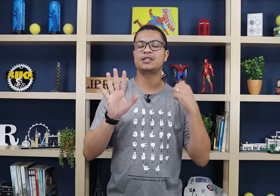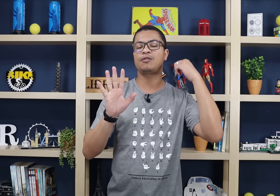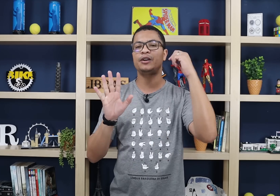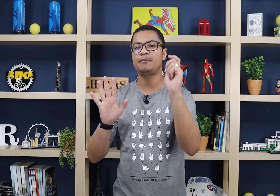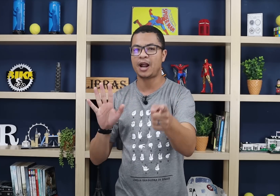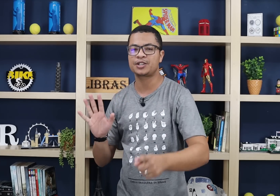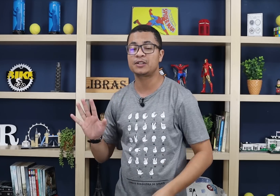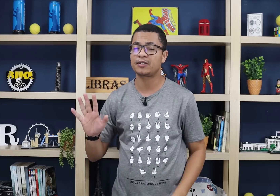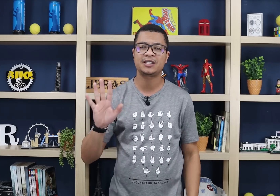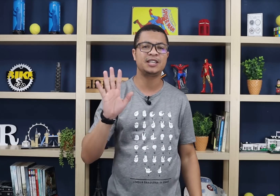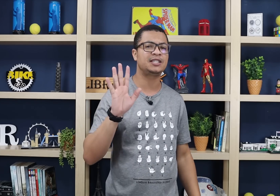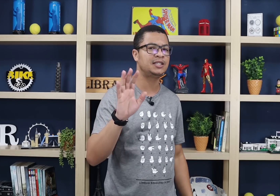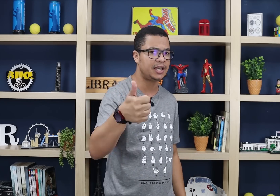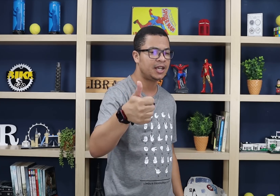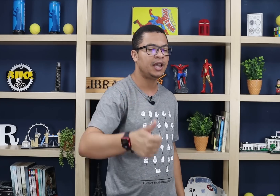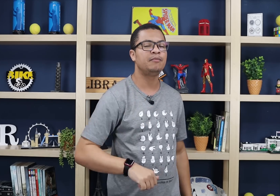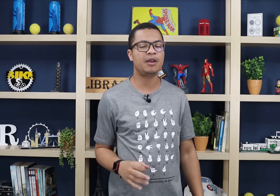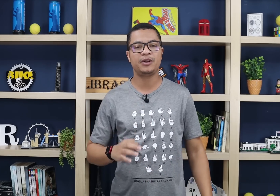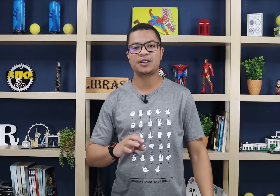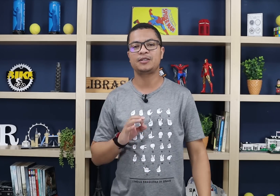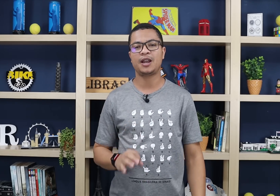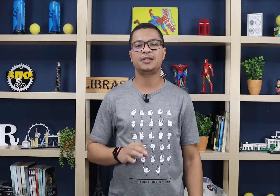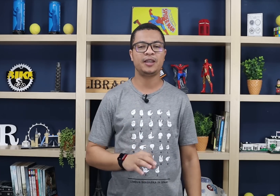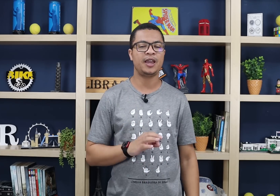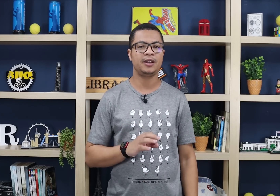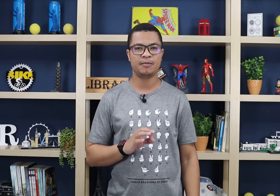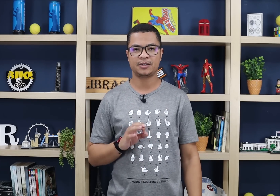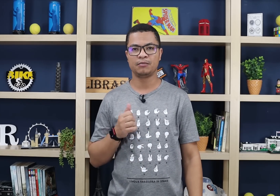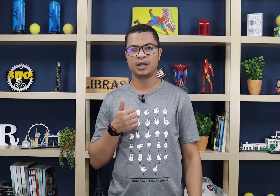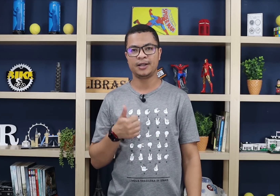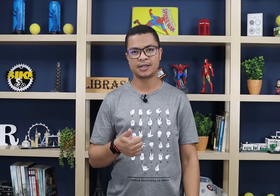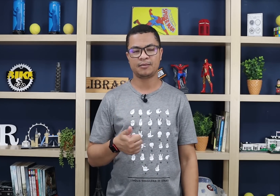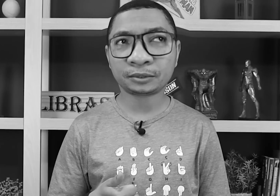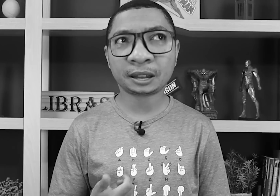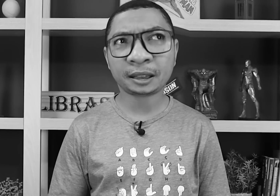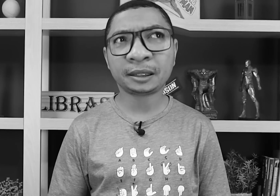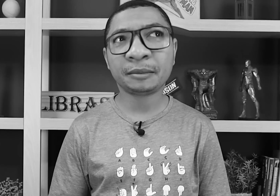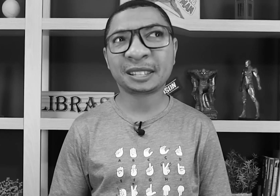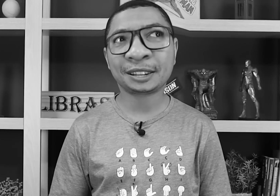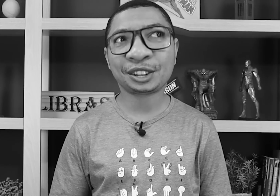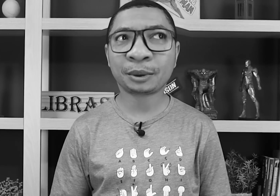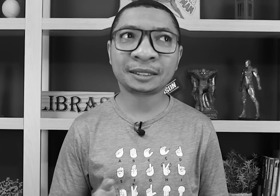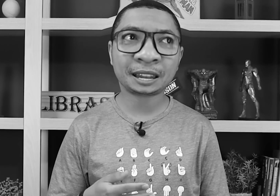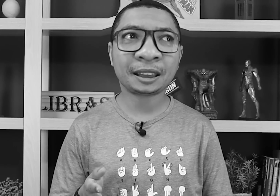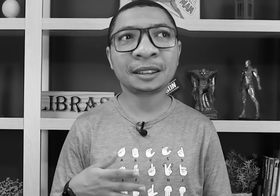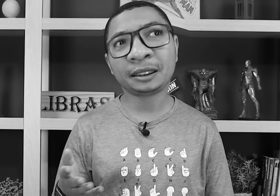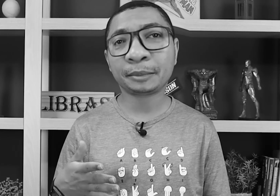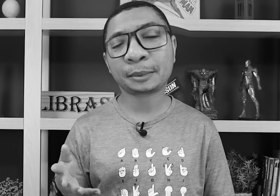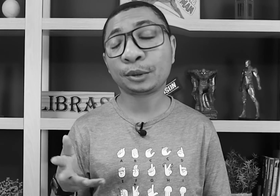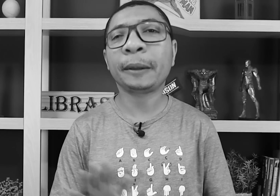você colocando em prática, você vai conseguir sim memorizar os sinais aí em Libras. Beleza? Bom, sinais é em Libras, né, gente? Porque sinais é em Libras, mas tudo bem.